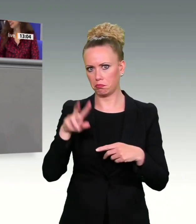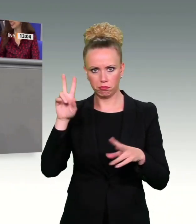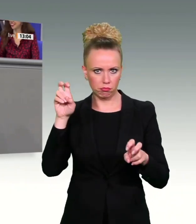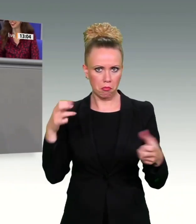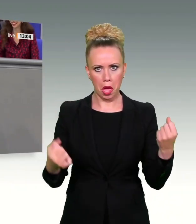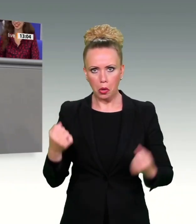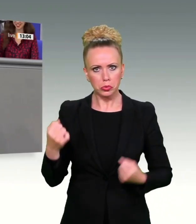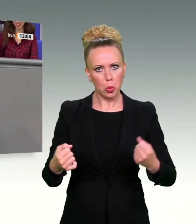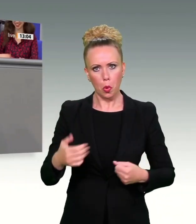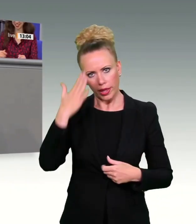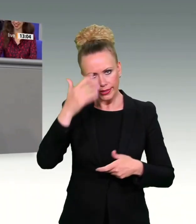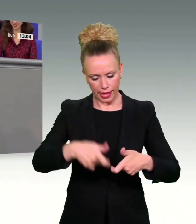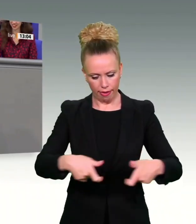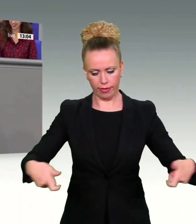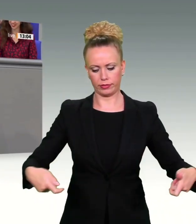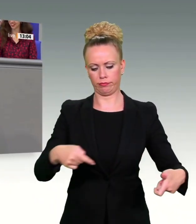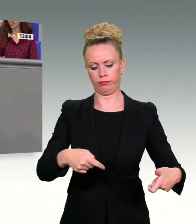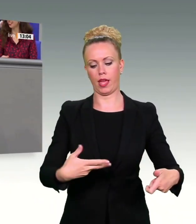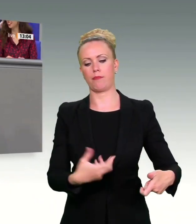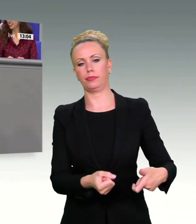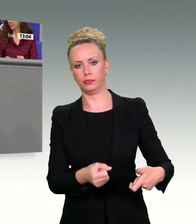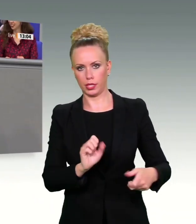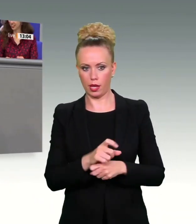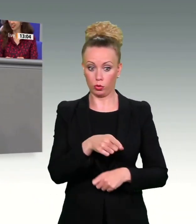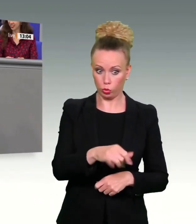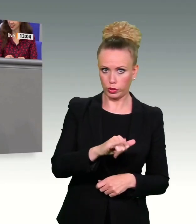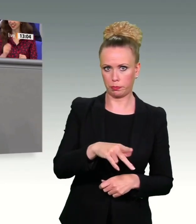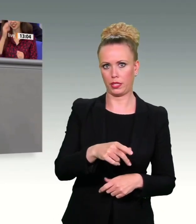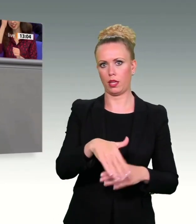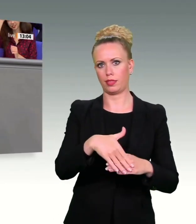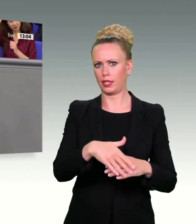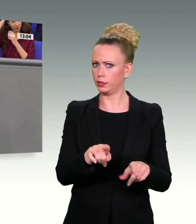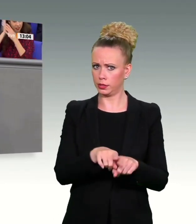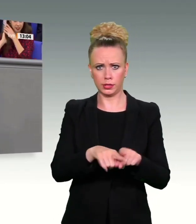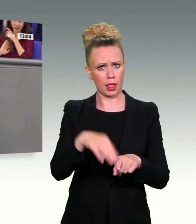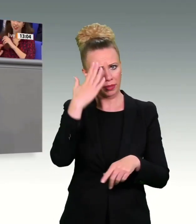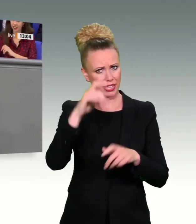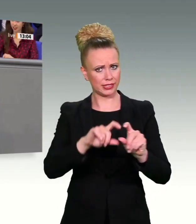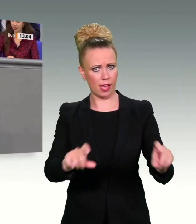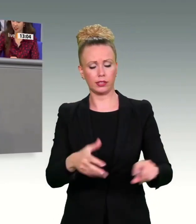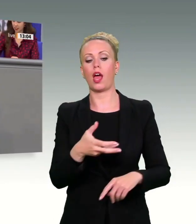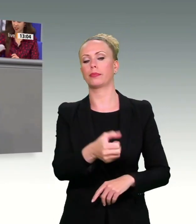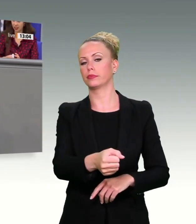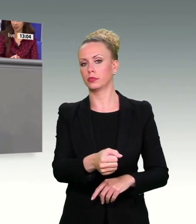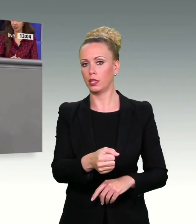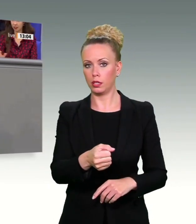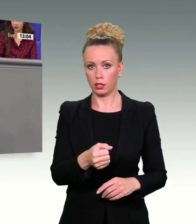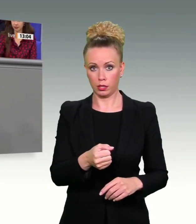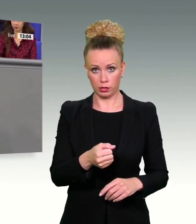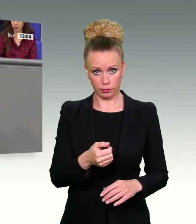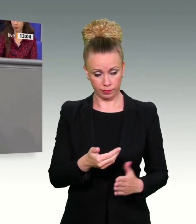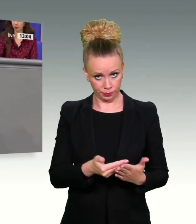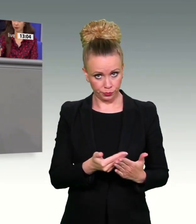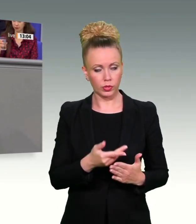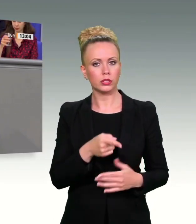Kennzeichen gewechselt wird. Deshalb werden wir den Missbrauch nur dann wirksam und vollständig bekämpfen können, wenn wir es schaffen, dass diese